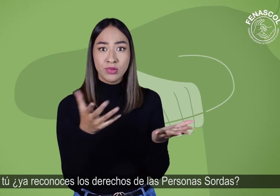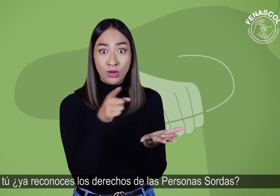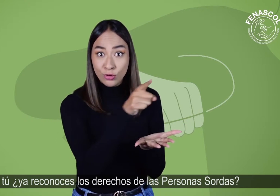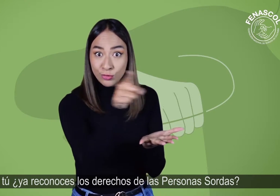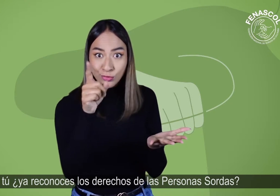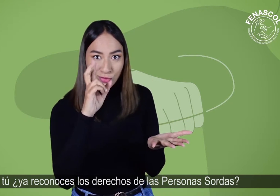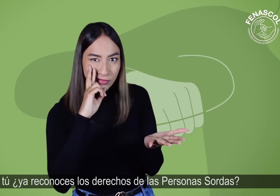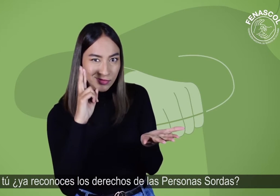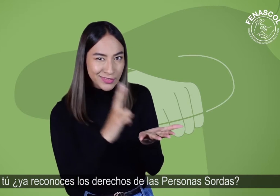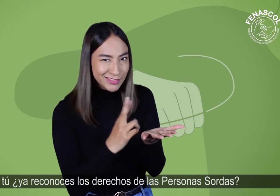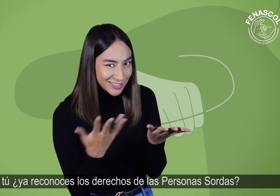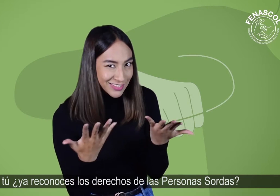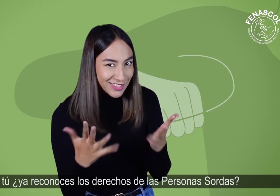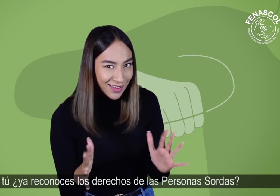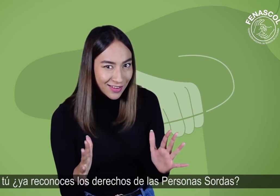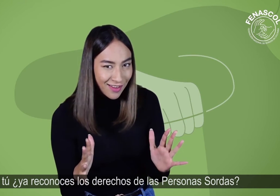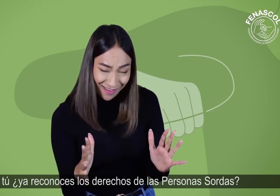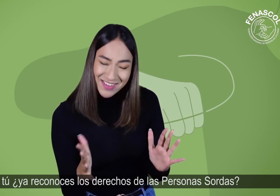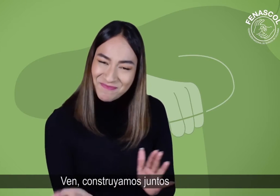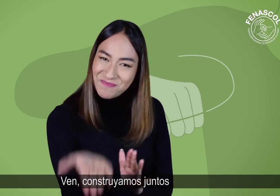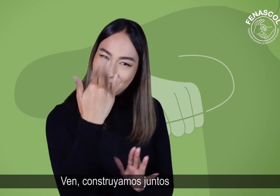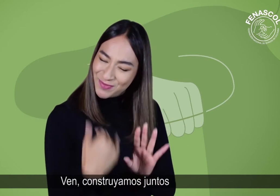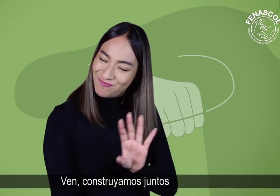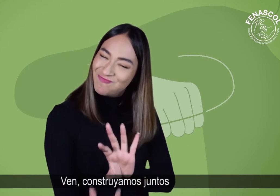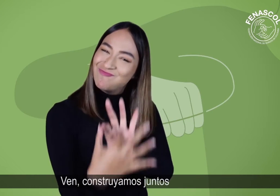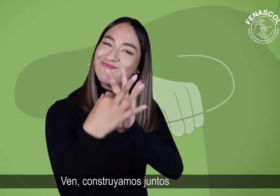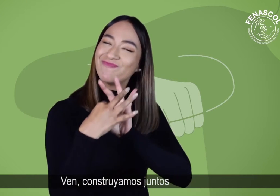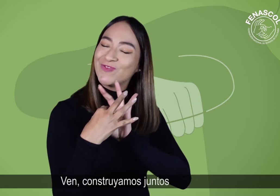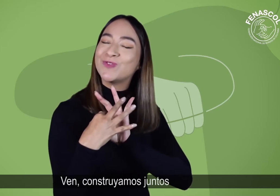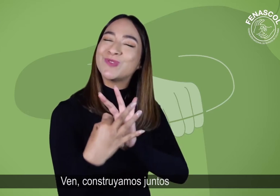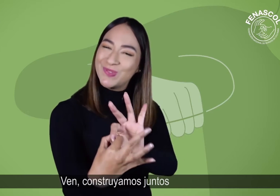los derechos de las personas sordas? Ven, construyamos juntos.